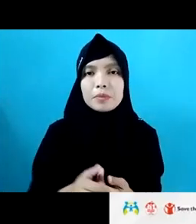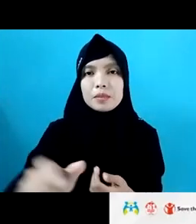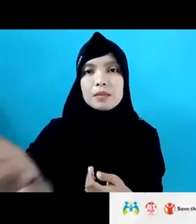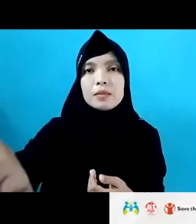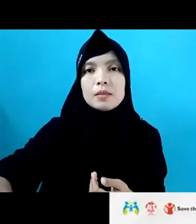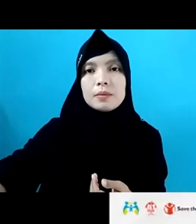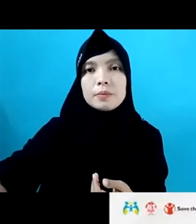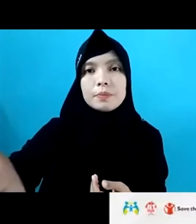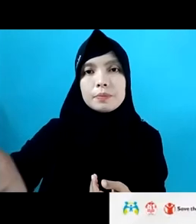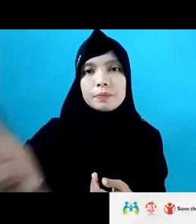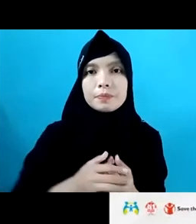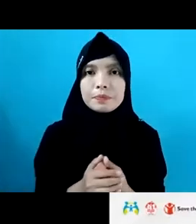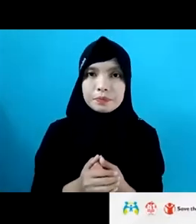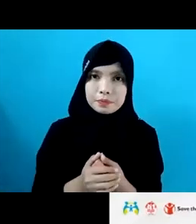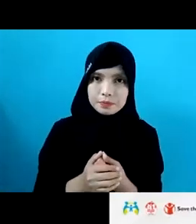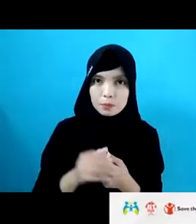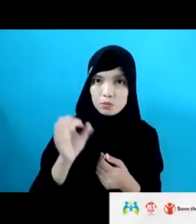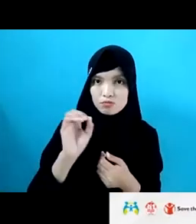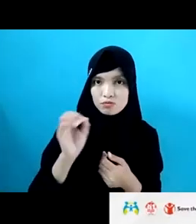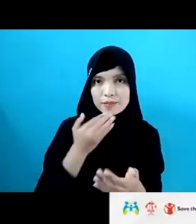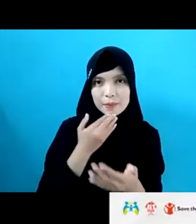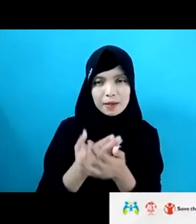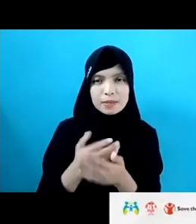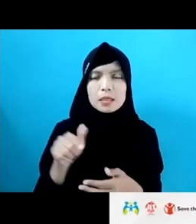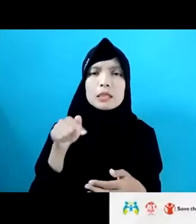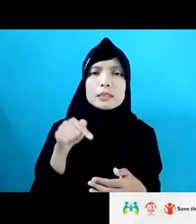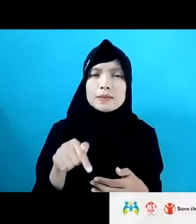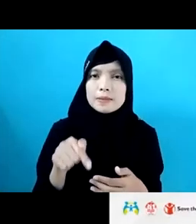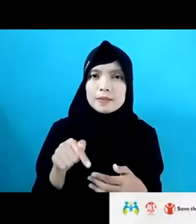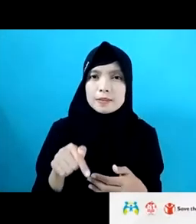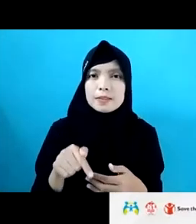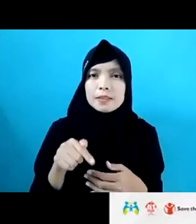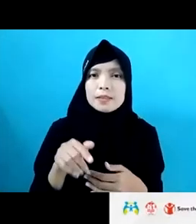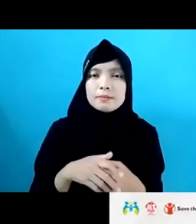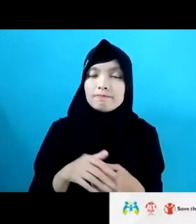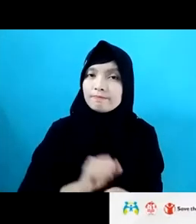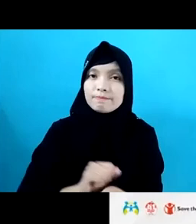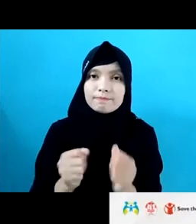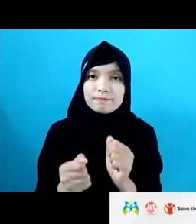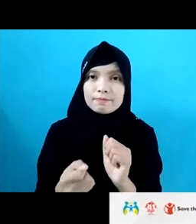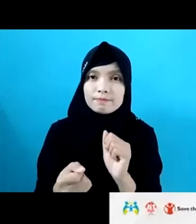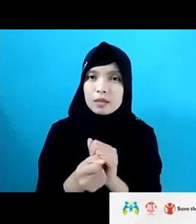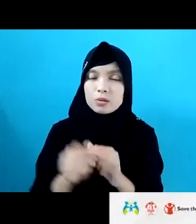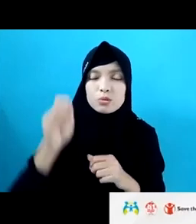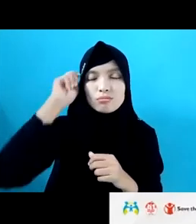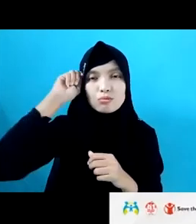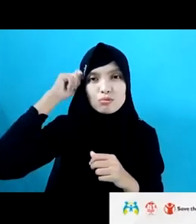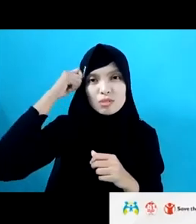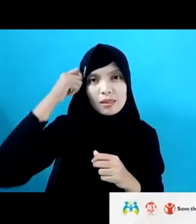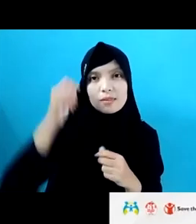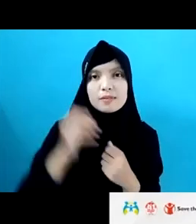Ya, baik. Terima kasih. Ini memang kasus yang sulit. Jadi,